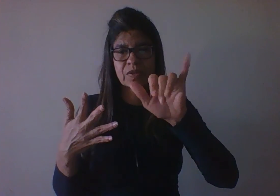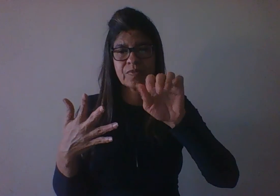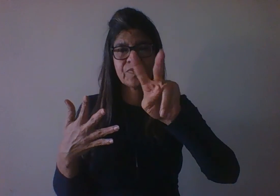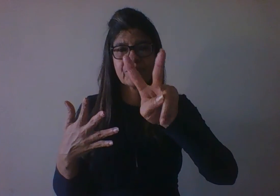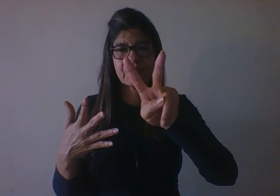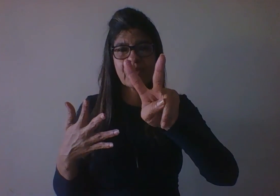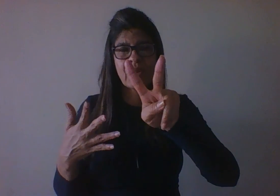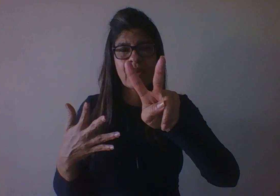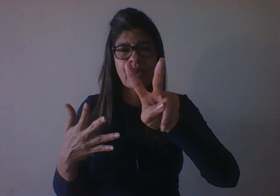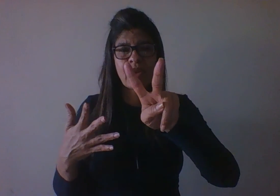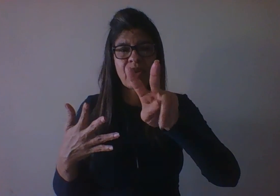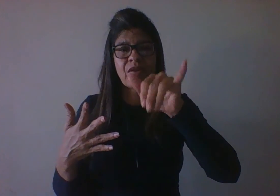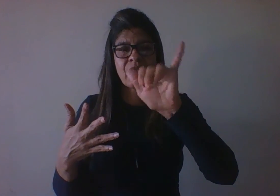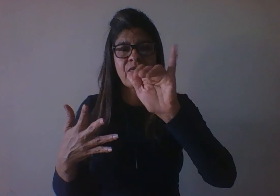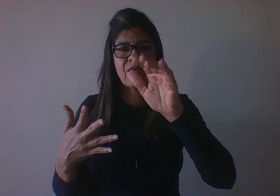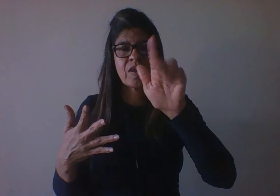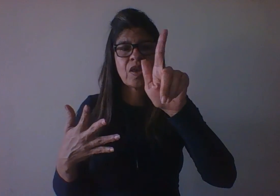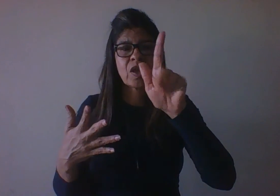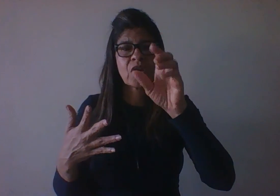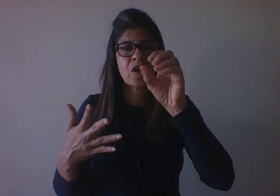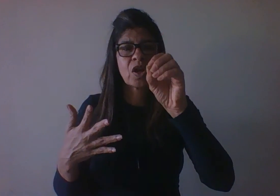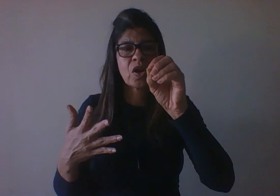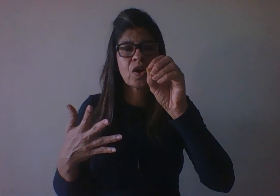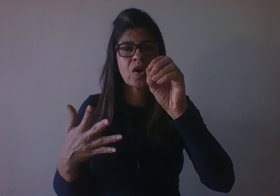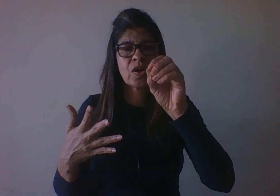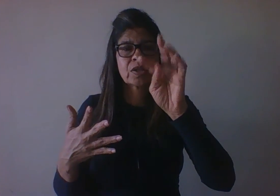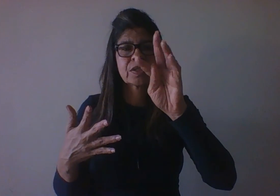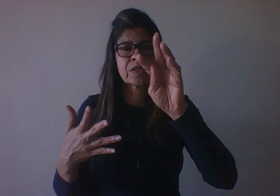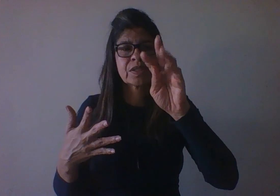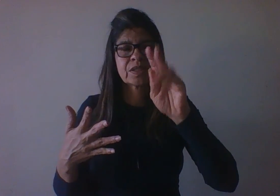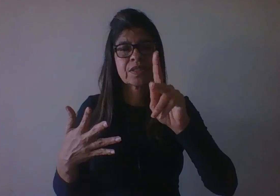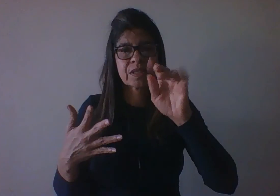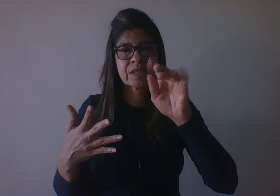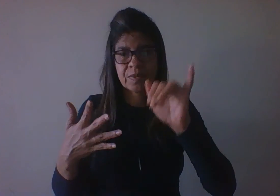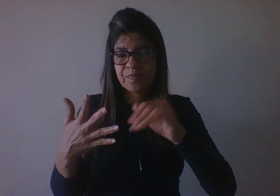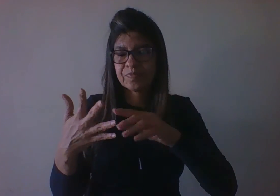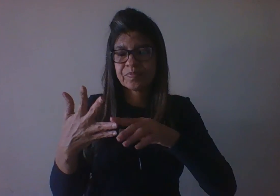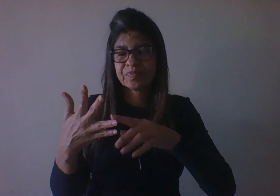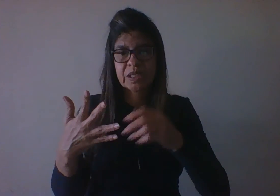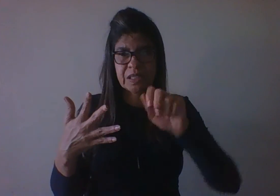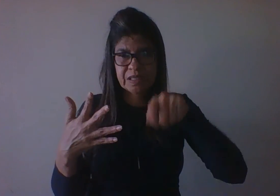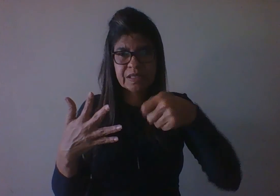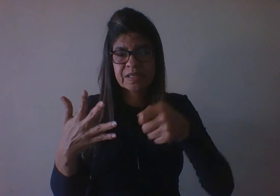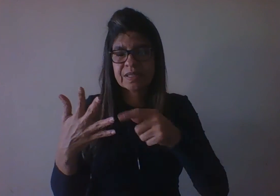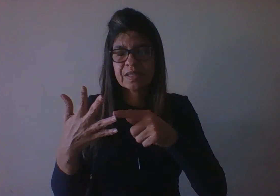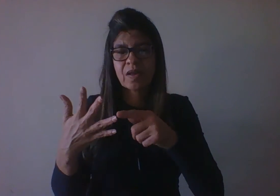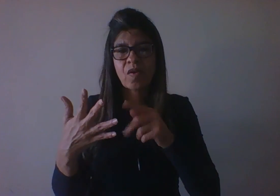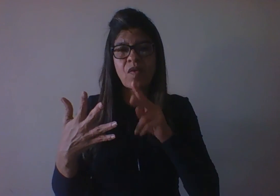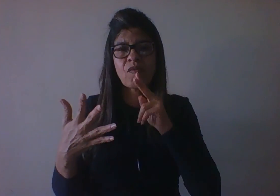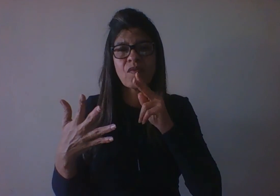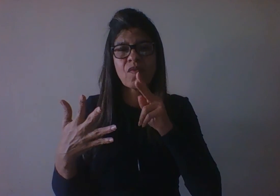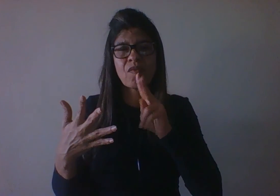teoria dele ficou muitos anos sem ser conhecida, ele produziu no início do século passado, mas em função